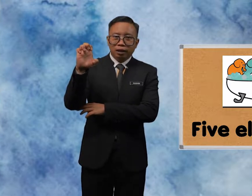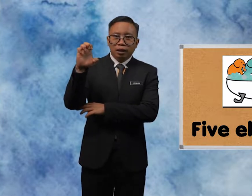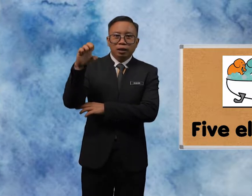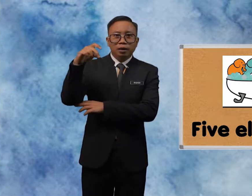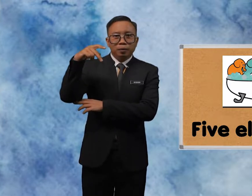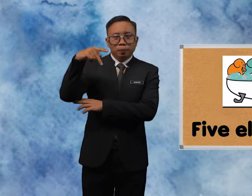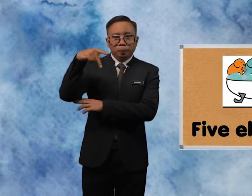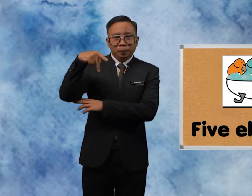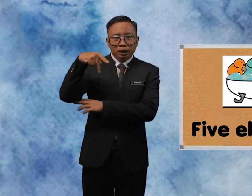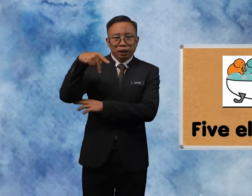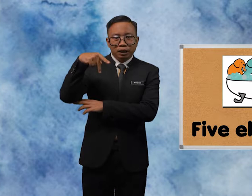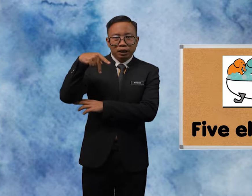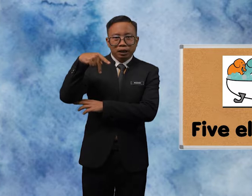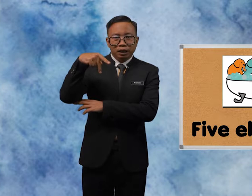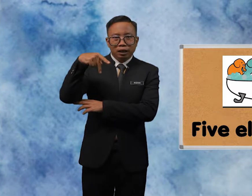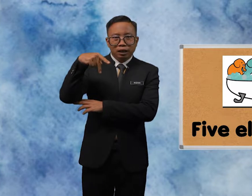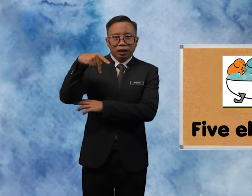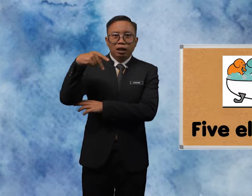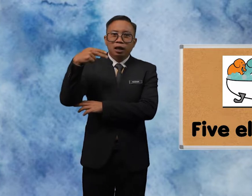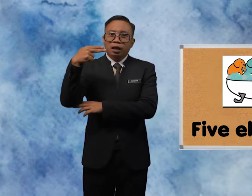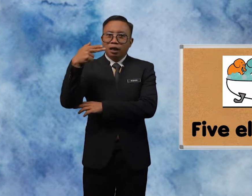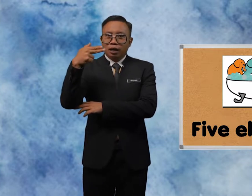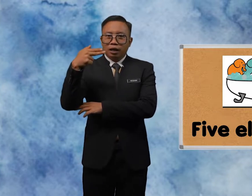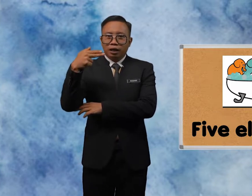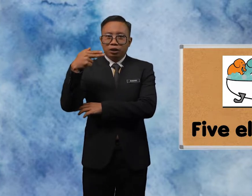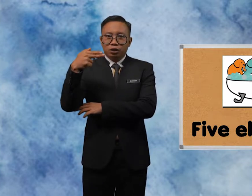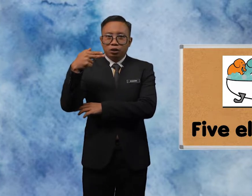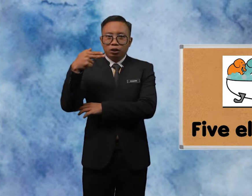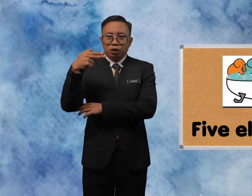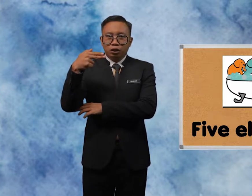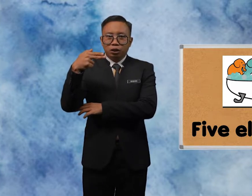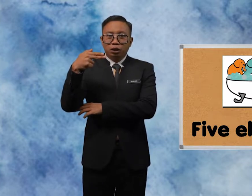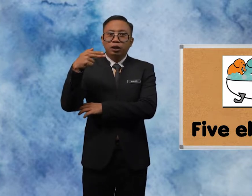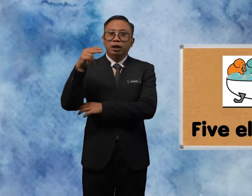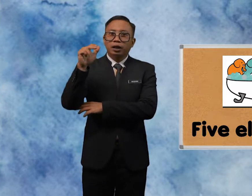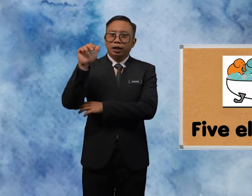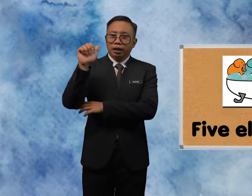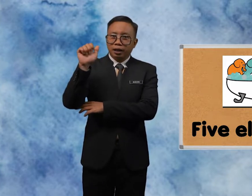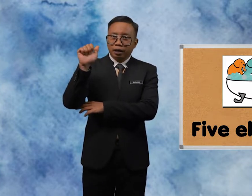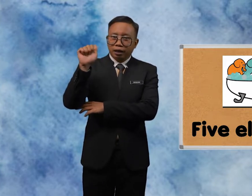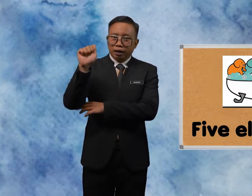P H L A